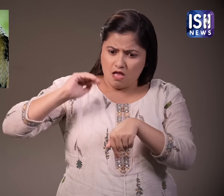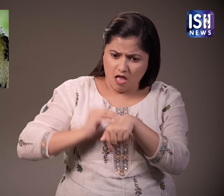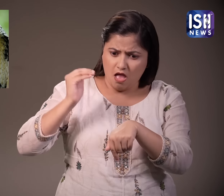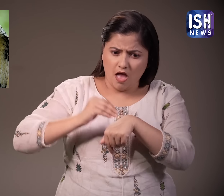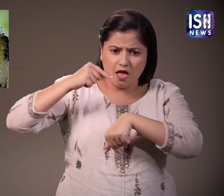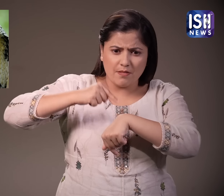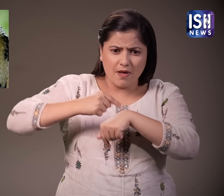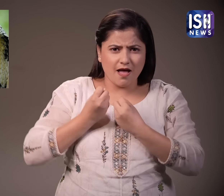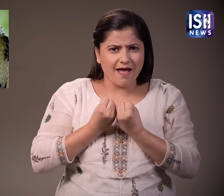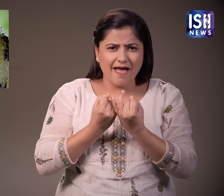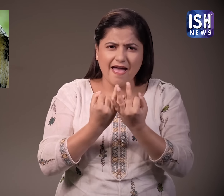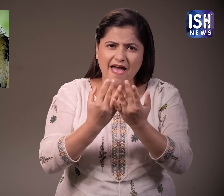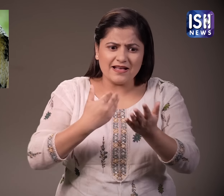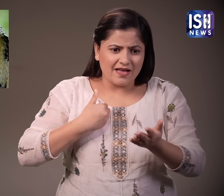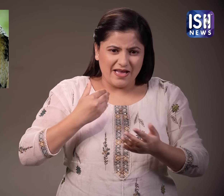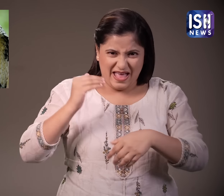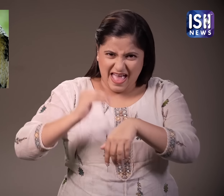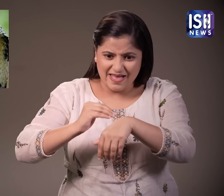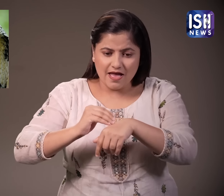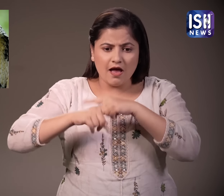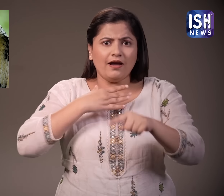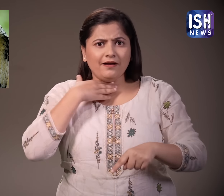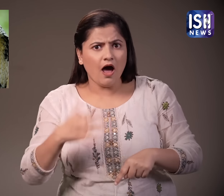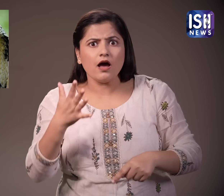उसने दुबे को काटा सवभग्य से उसे बचा लिया गया